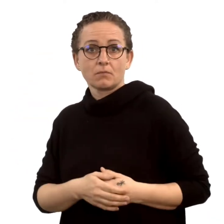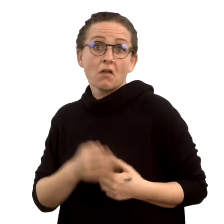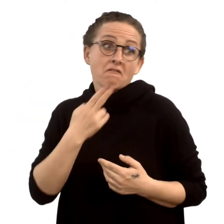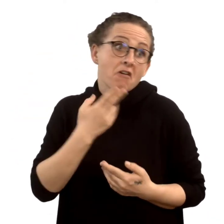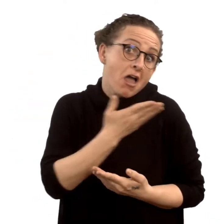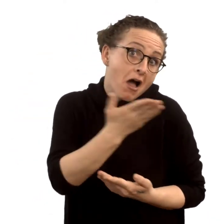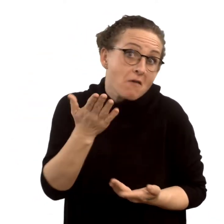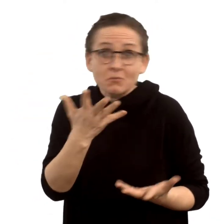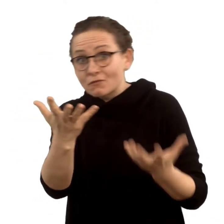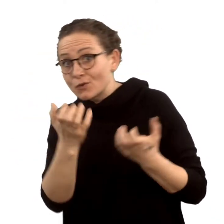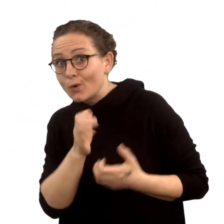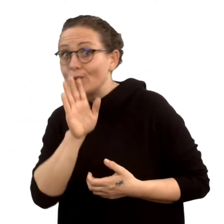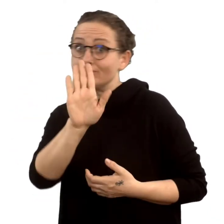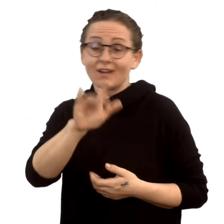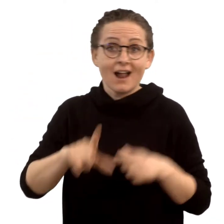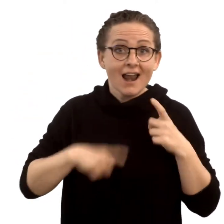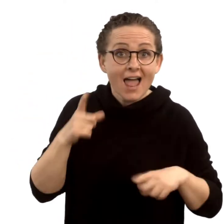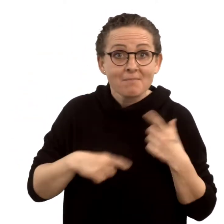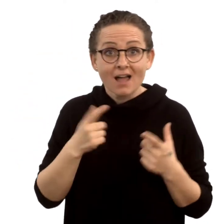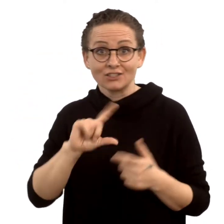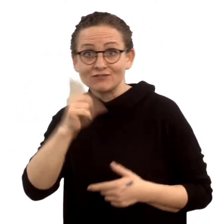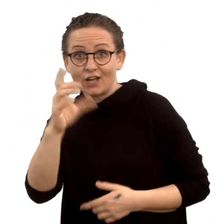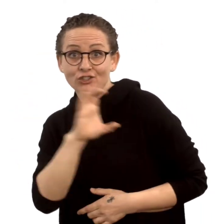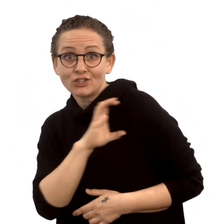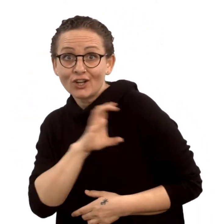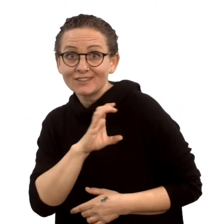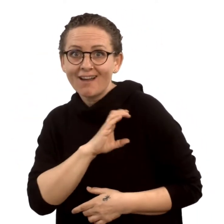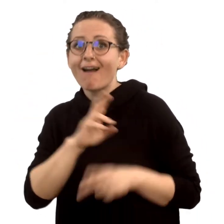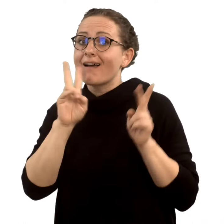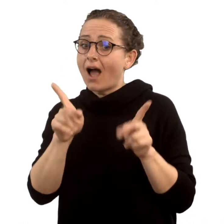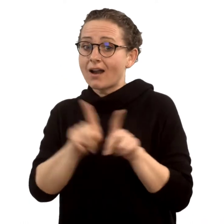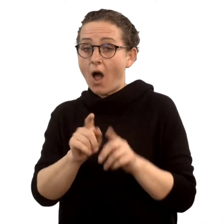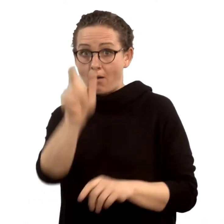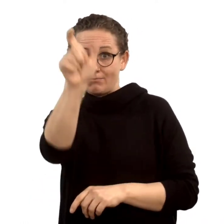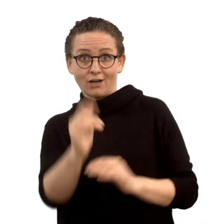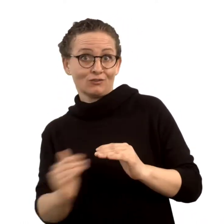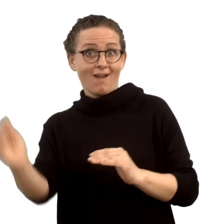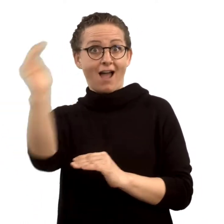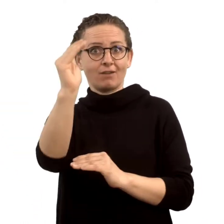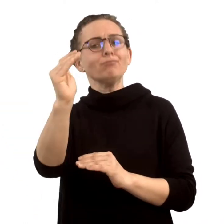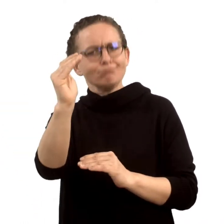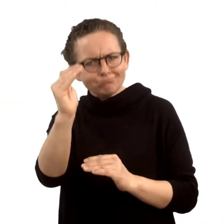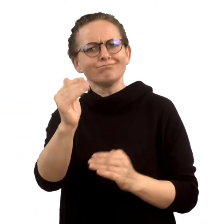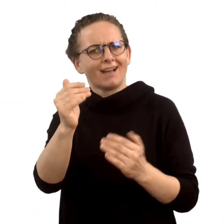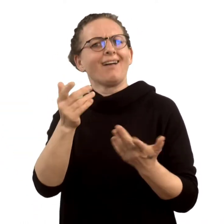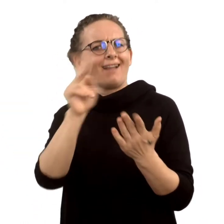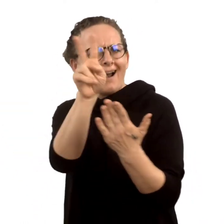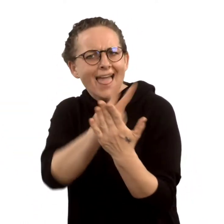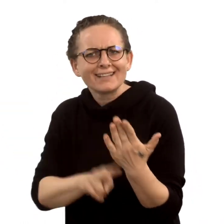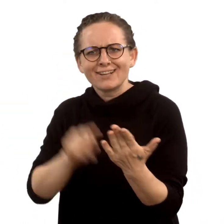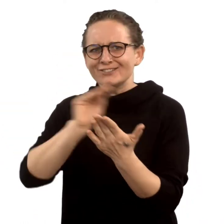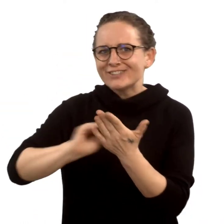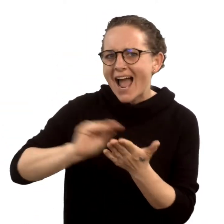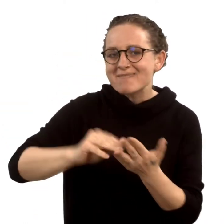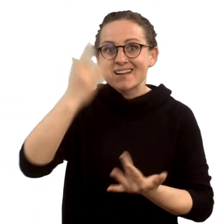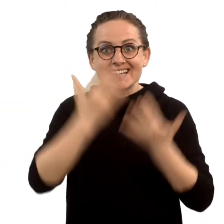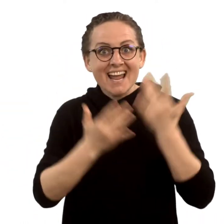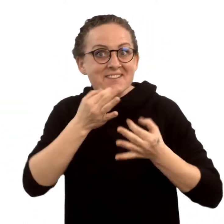Und wer sich eine zweite Chance im Leben wünscht, kann auch als erwachsener Mensch lesen, schreiben und rechnen verbessern